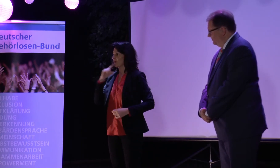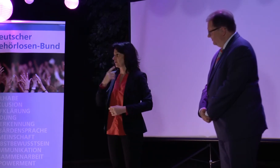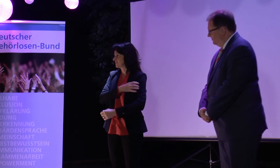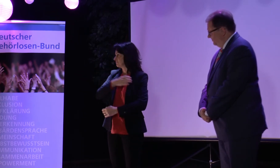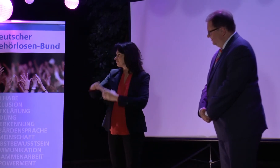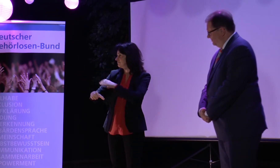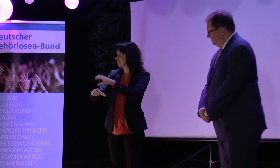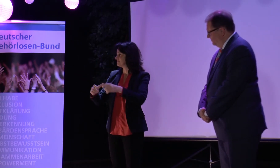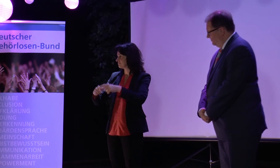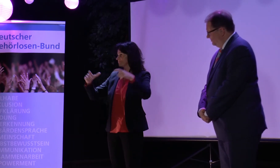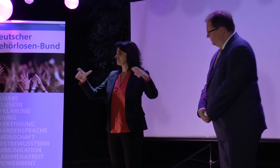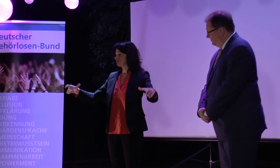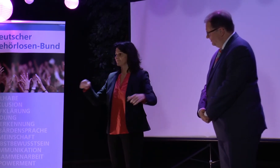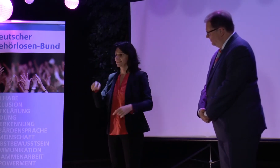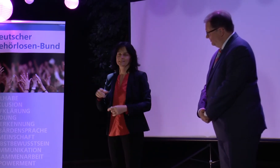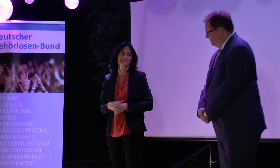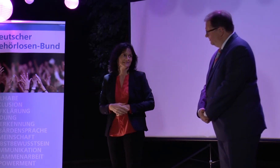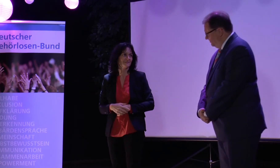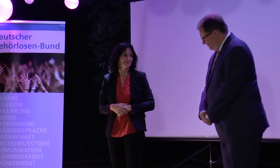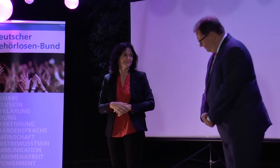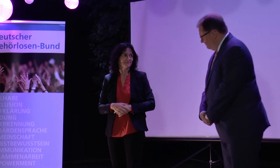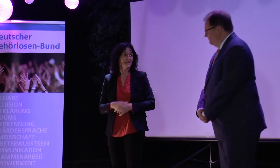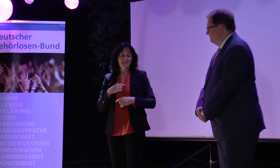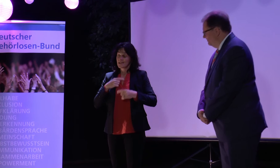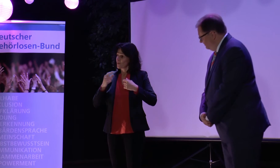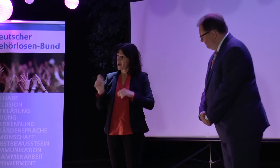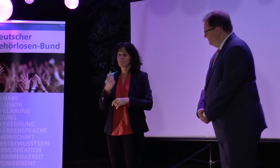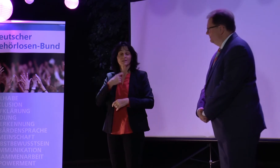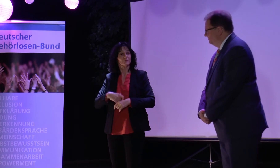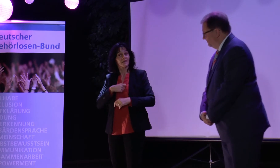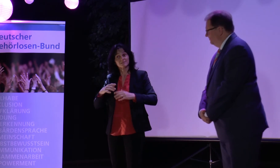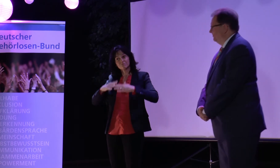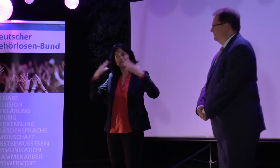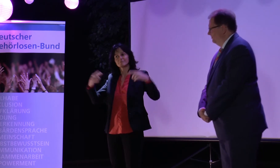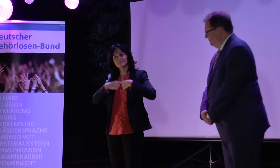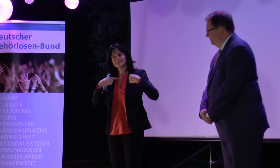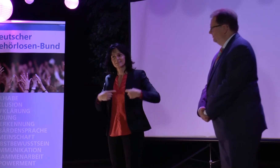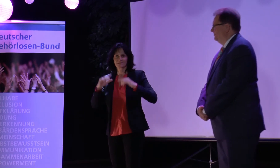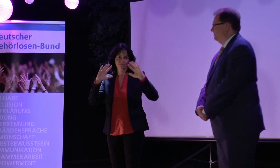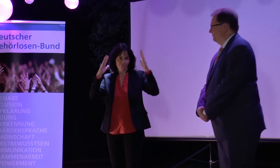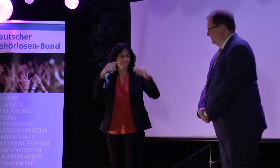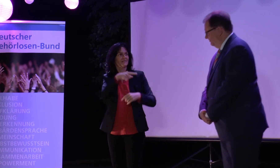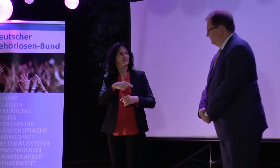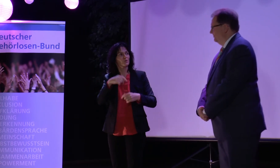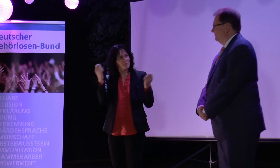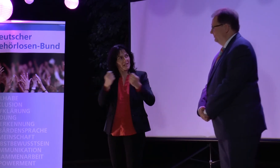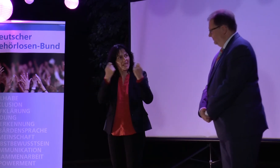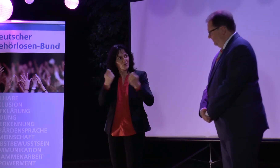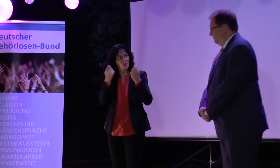sind wir in der Schweiz genauso. Empowerment, das gibt es dort wie hier. Und von der Schweiz aus ein großes,